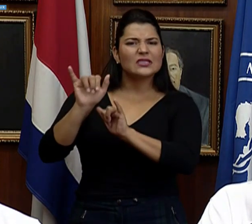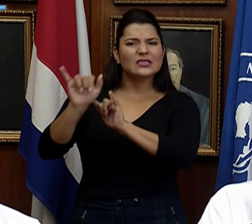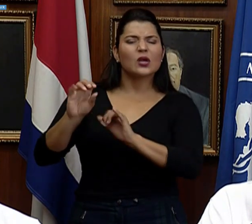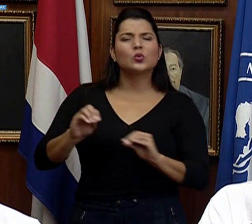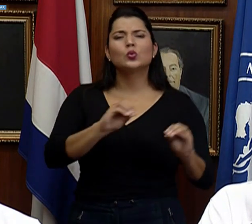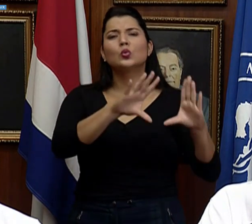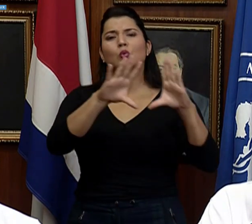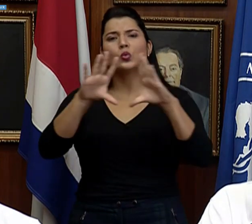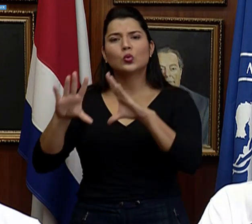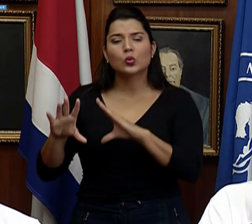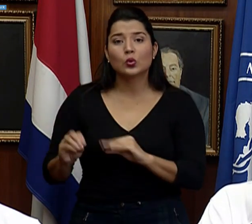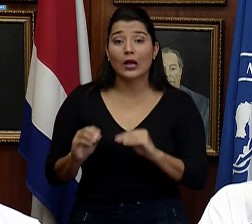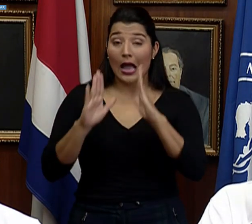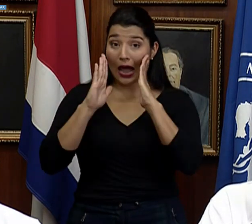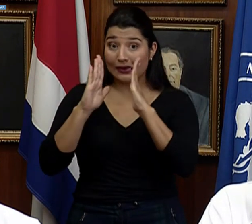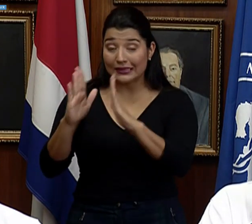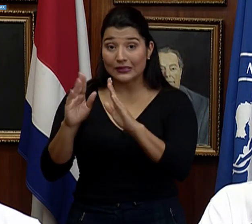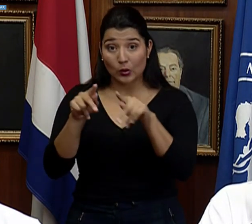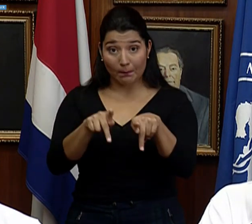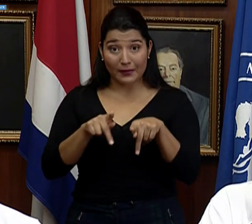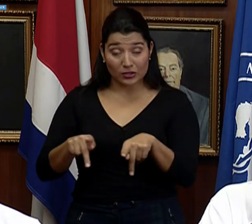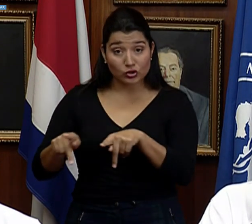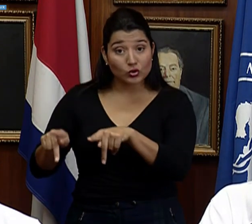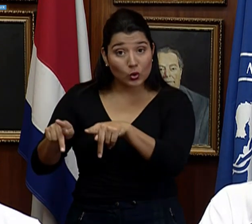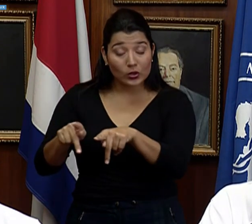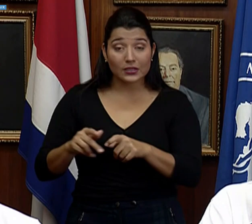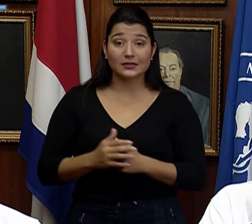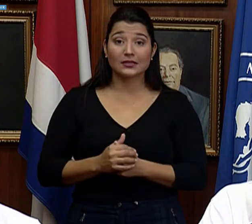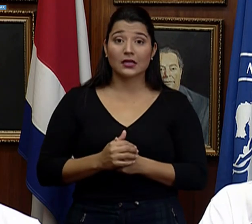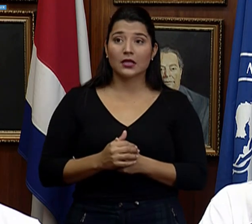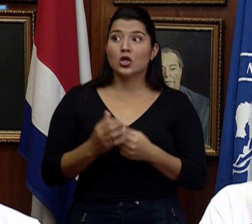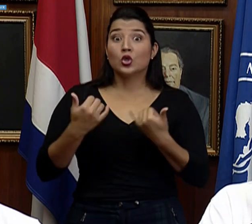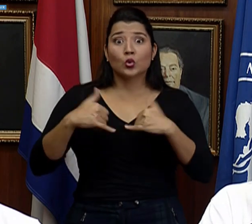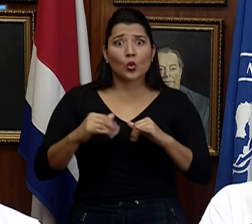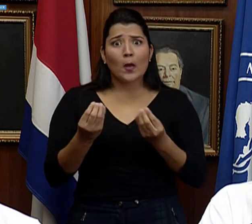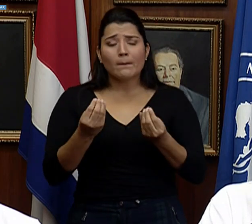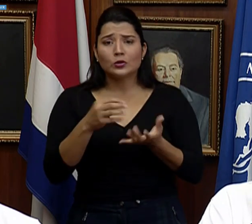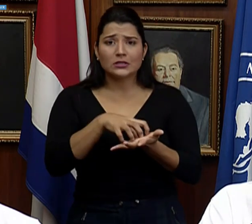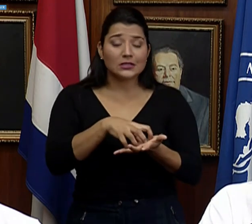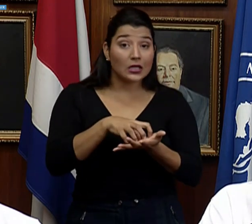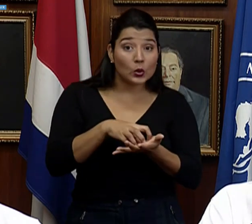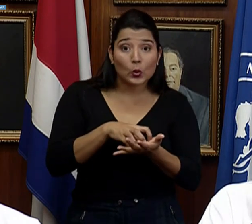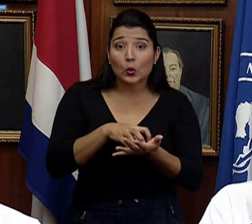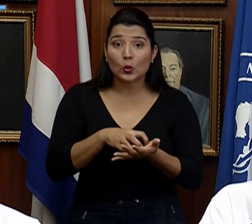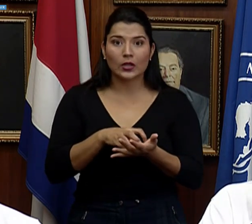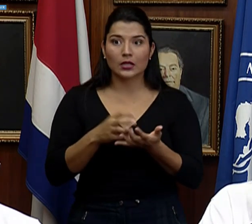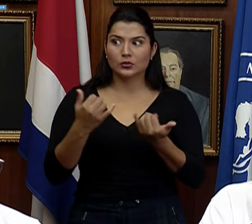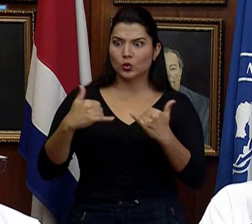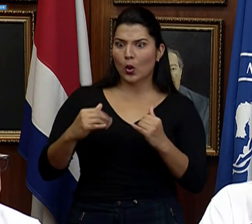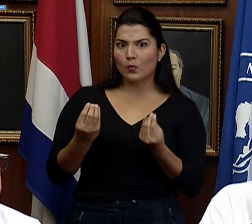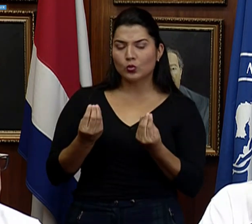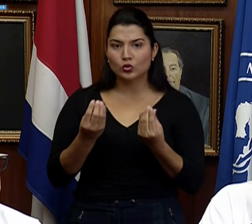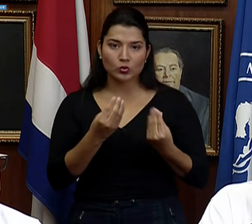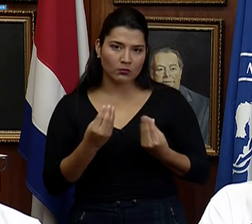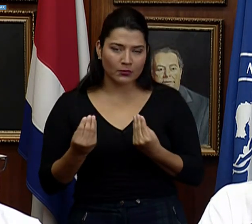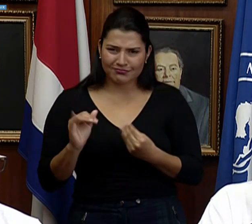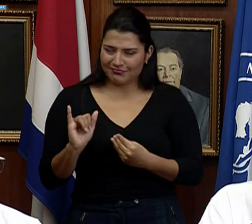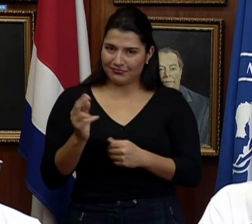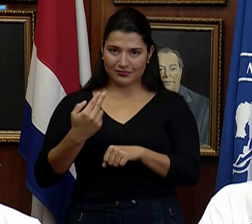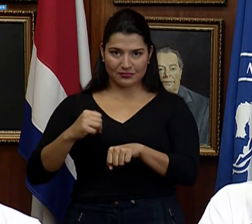atendiendo a los pacientes, hay mucha incertidumbre, hay temor, eso es natural,